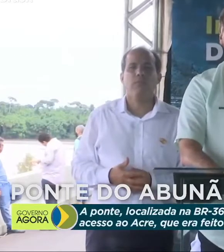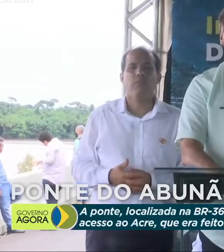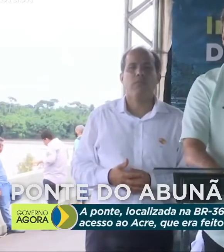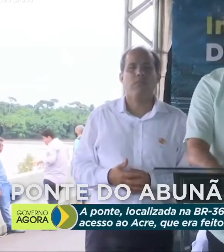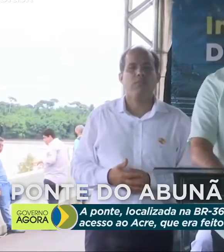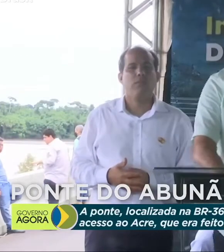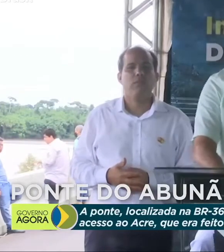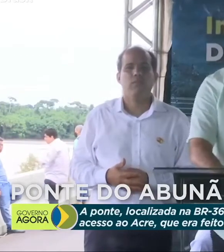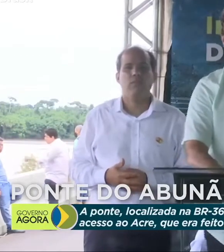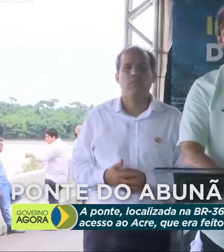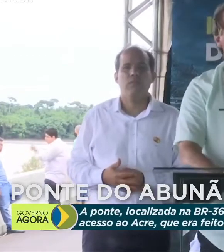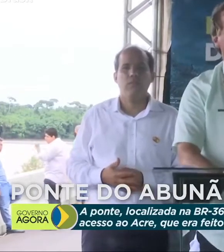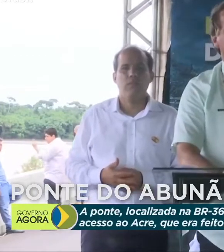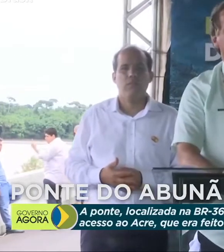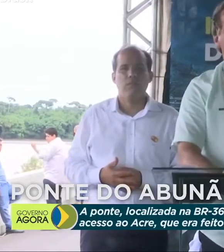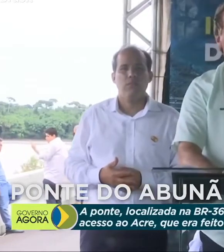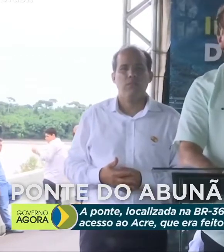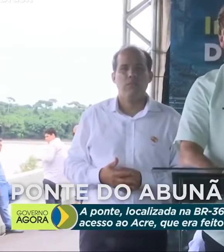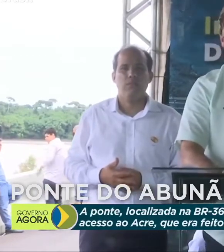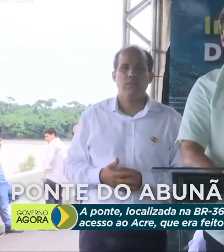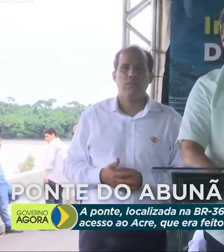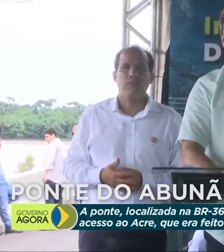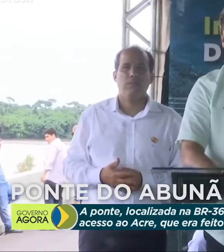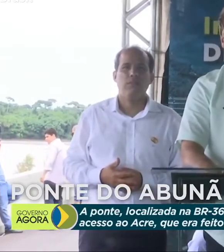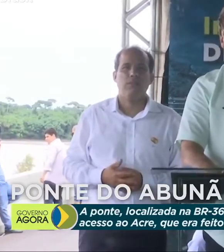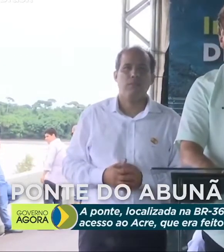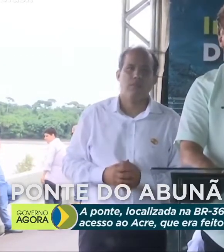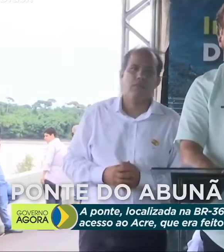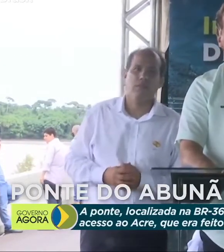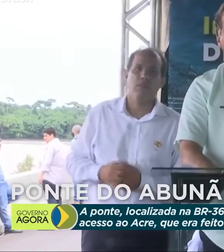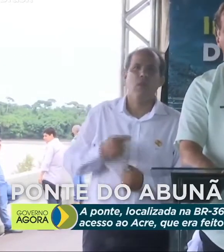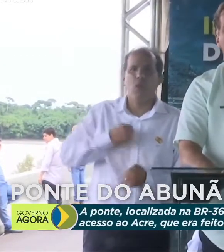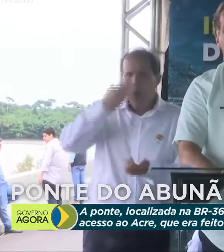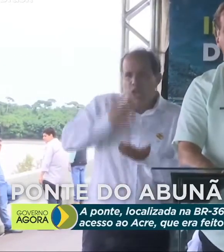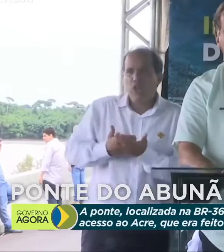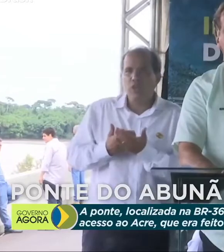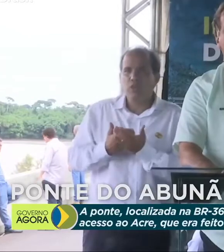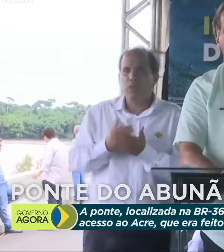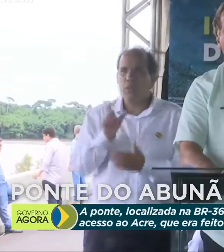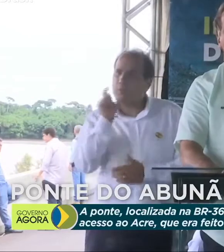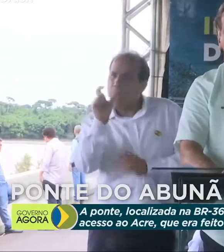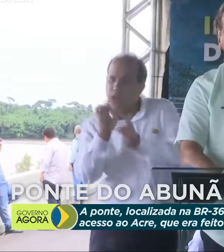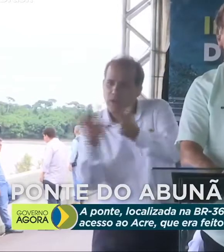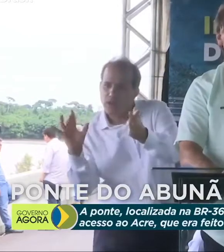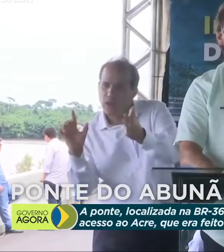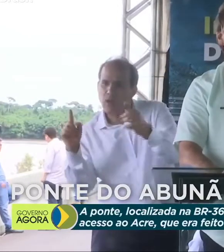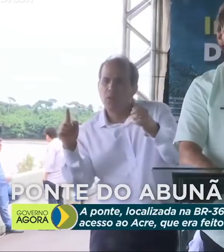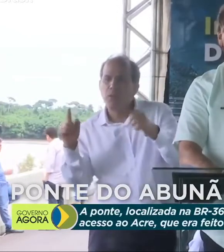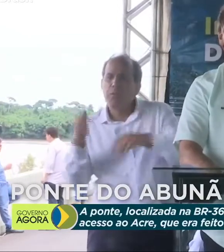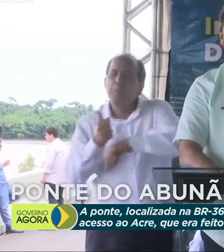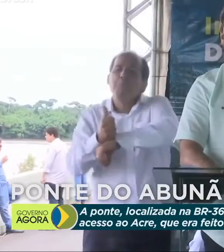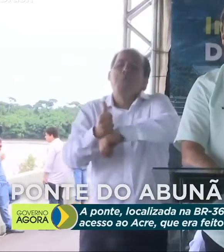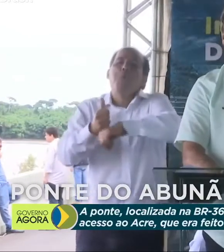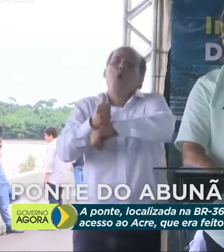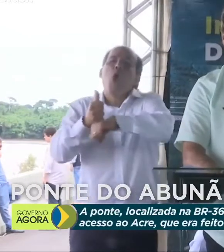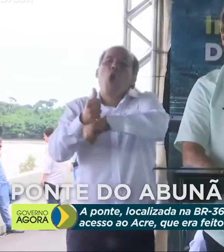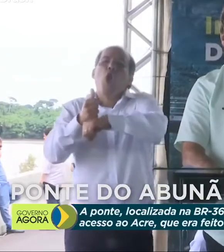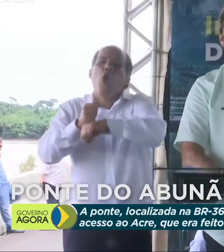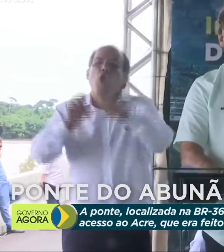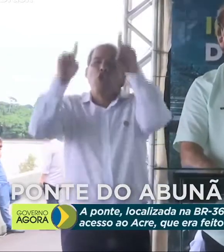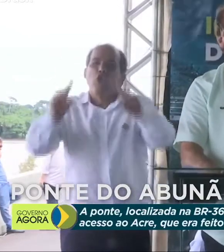Creio que a liberdade é o bem maior que nós podemos ter.